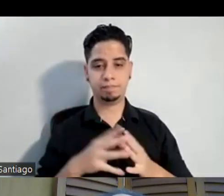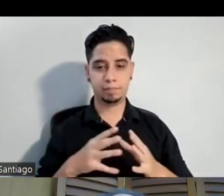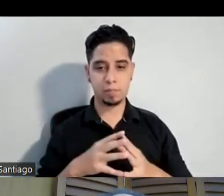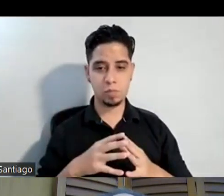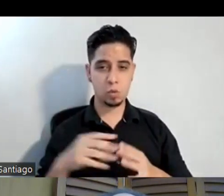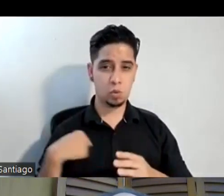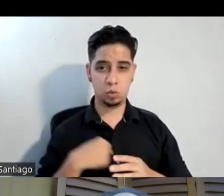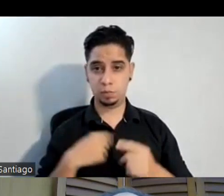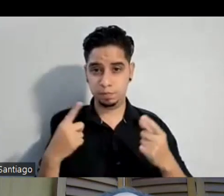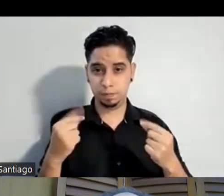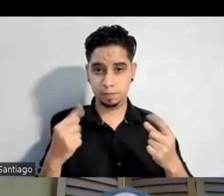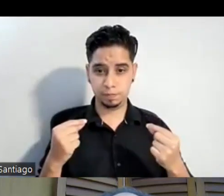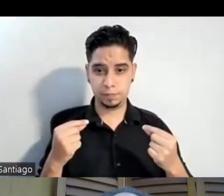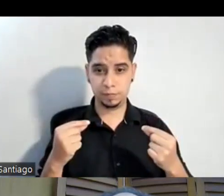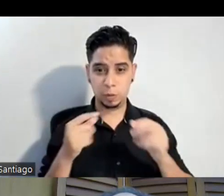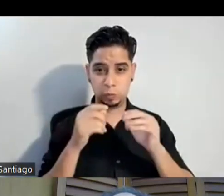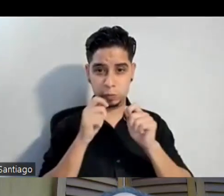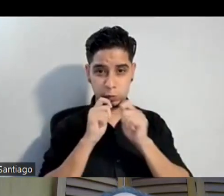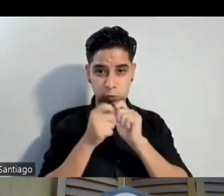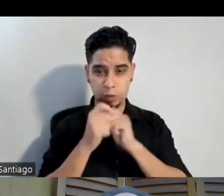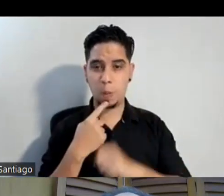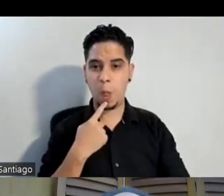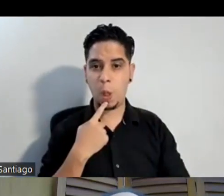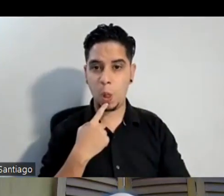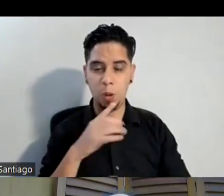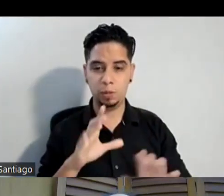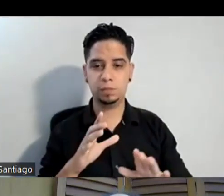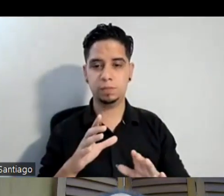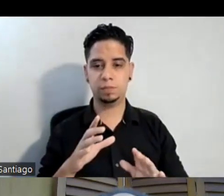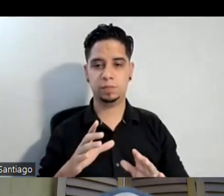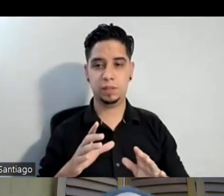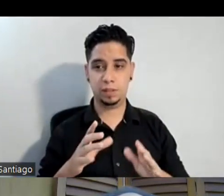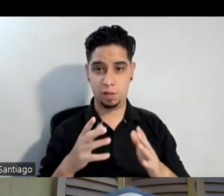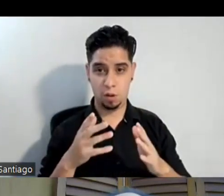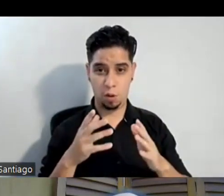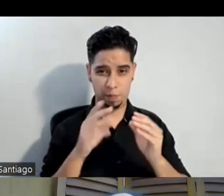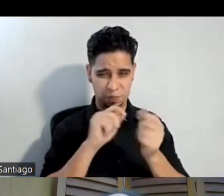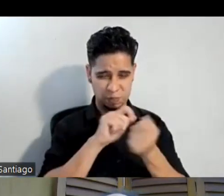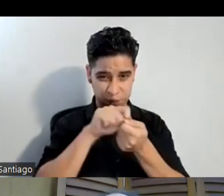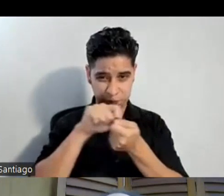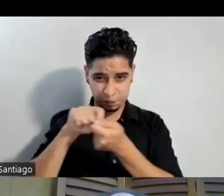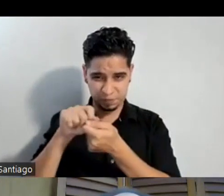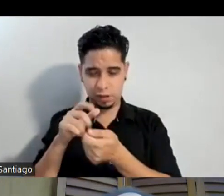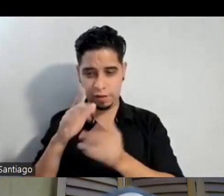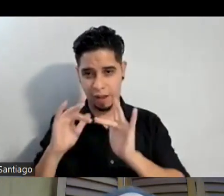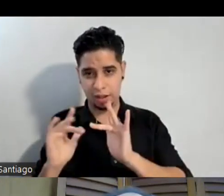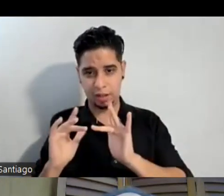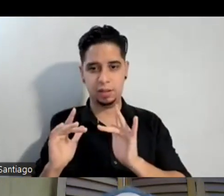detalles me trabé la lengua estamos ultimando los detalles entonces entonces mi personaje es Doña